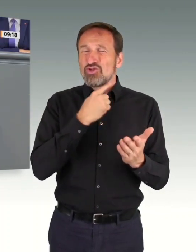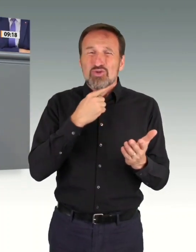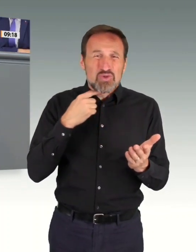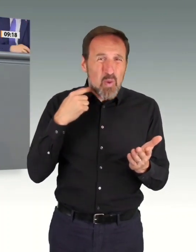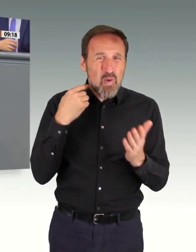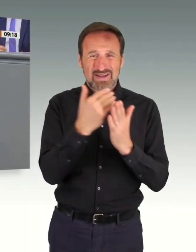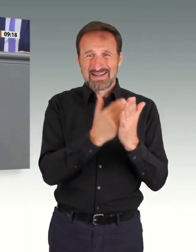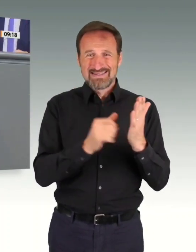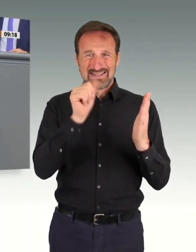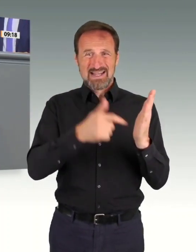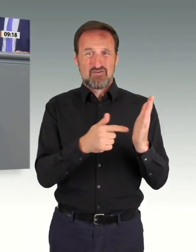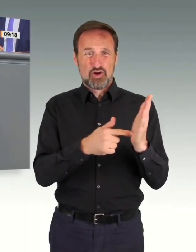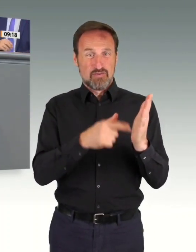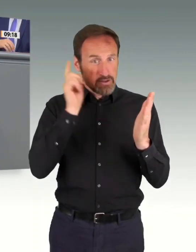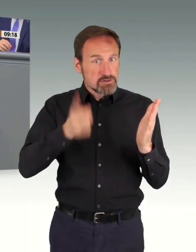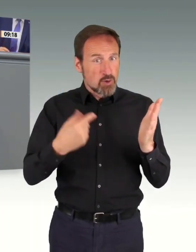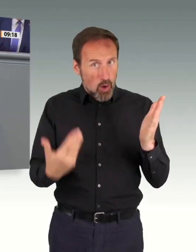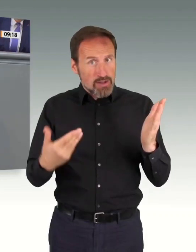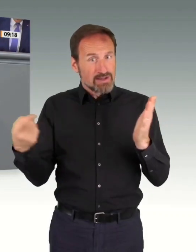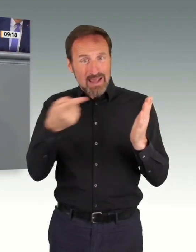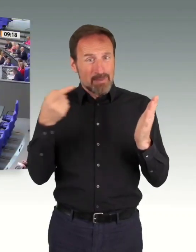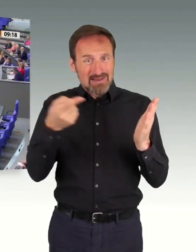darf nicht auf die Tagesordnung, meine Damen und Herren.